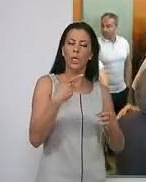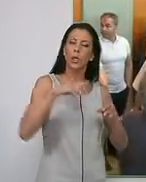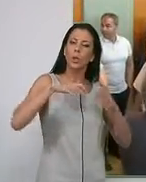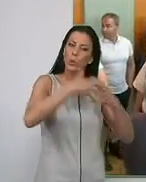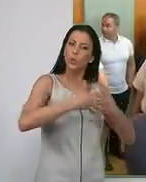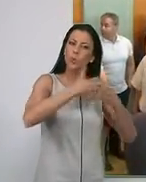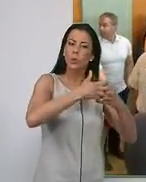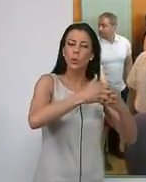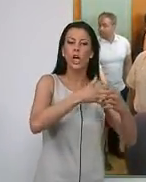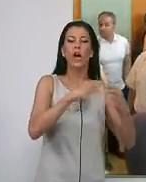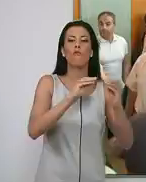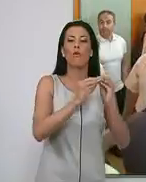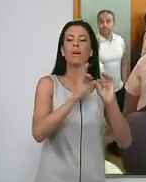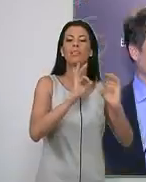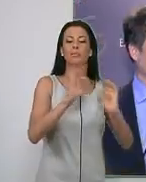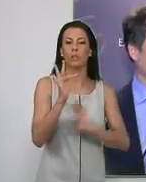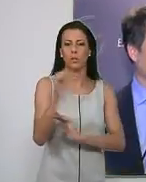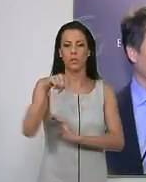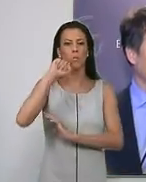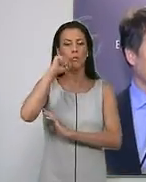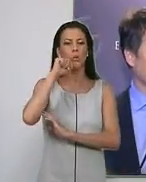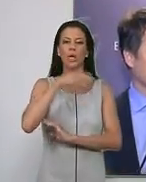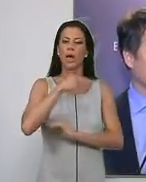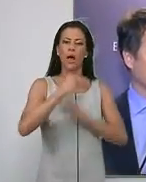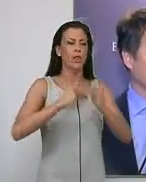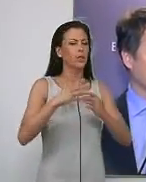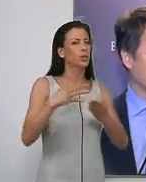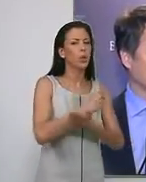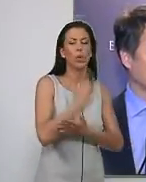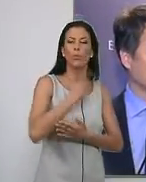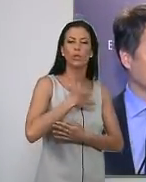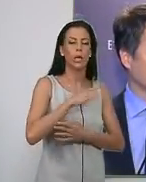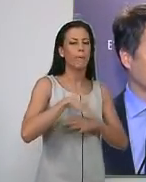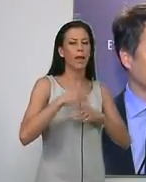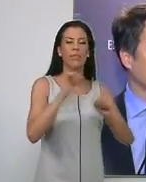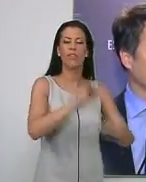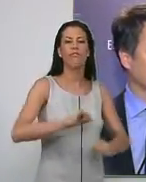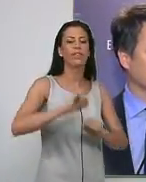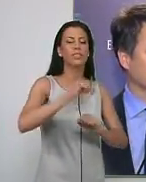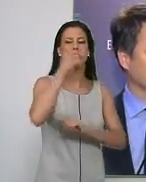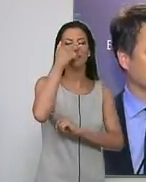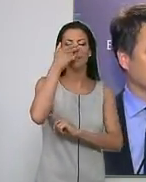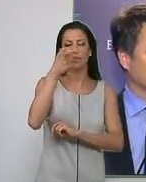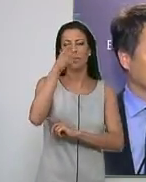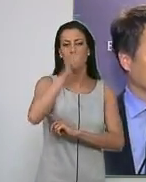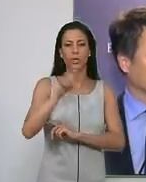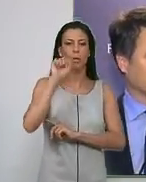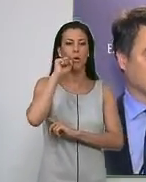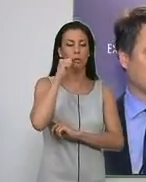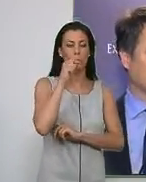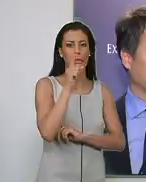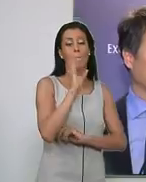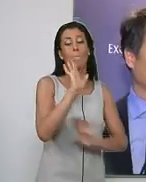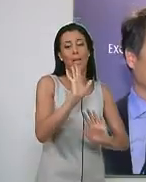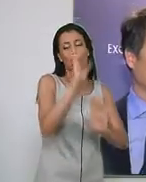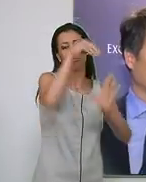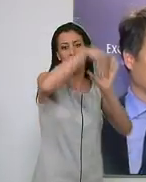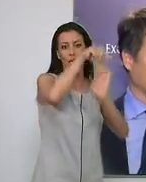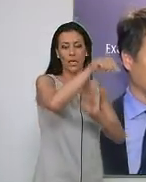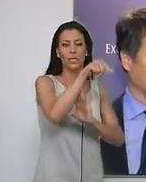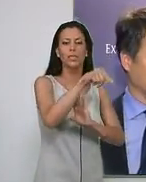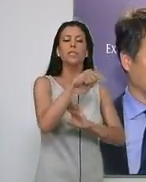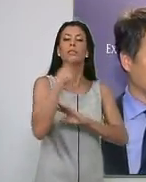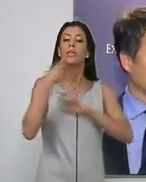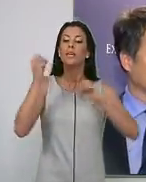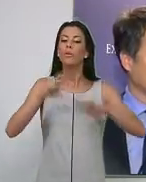positiva en Motril... ...ya que hará todo lo posible por defender los intereses de los motrileños ante la Junta. La renuncia tuvo lugar